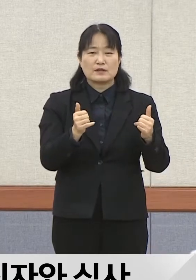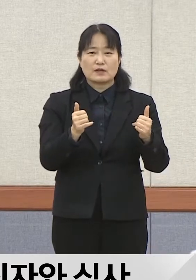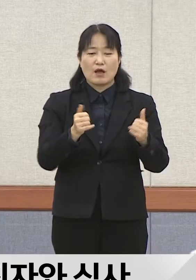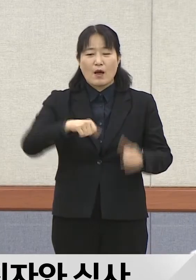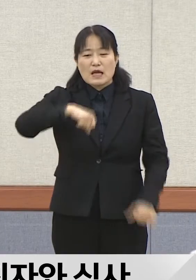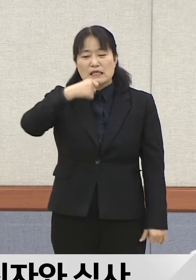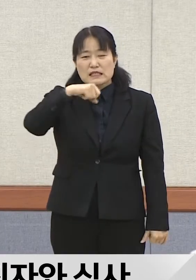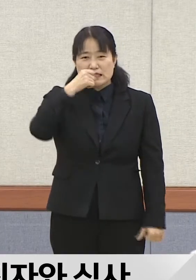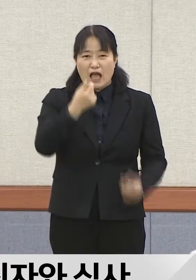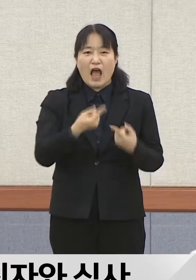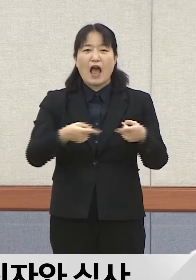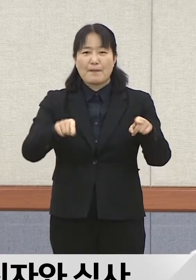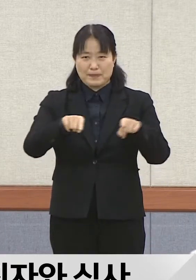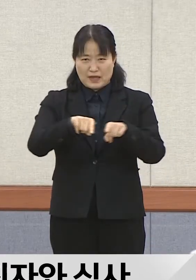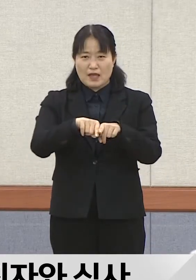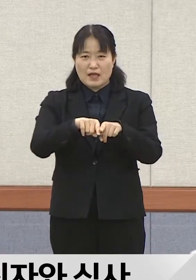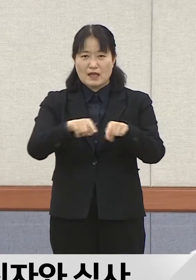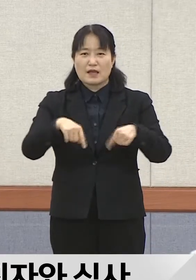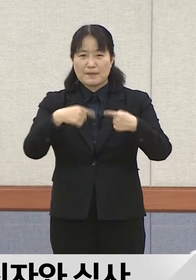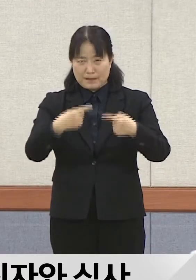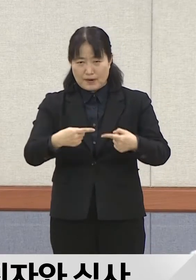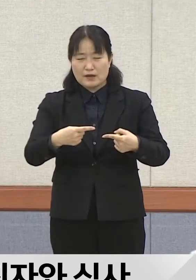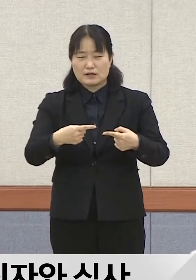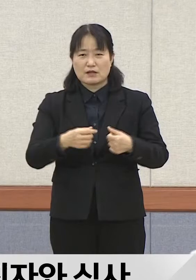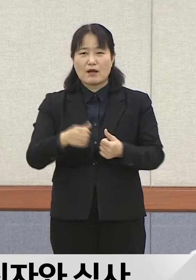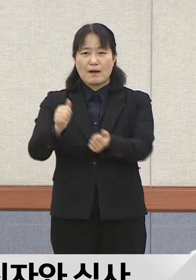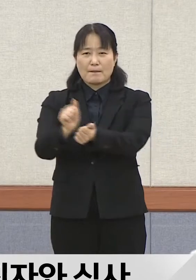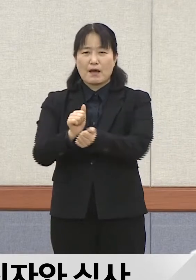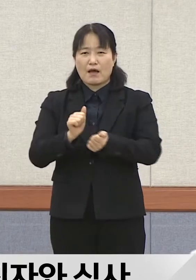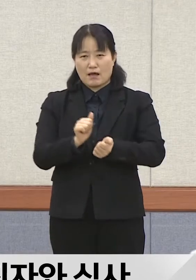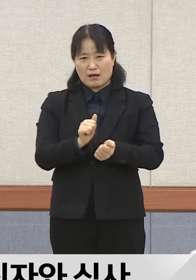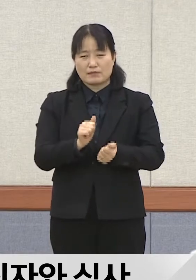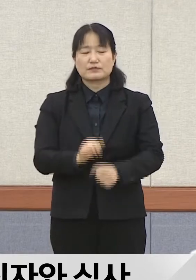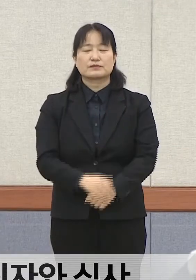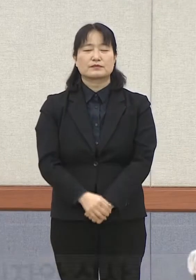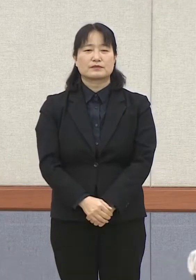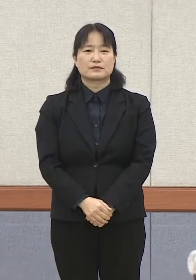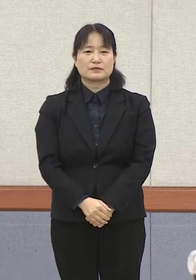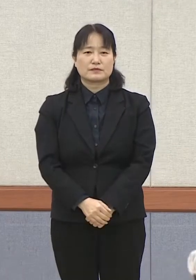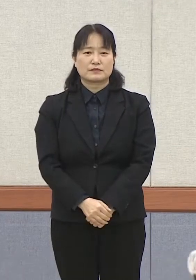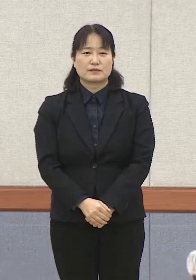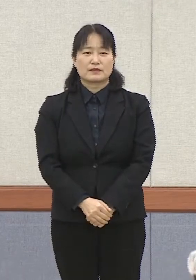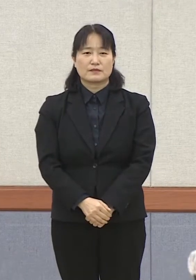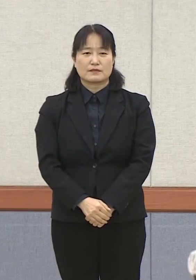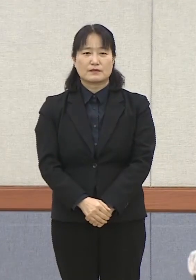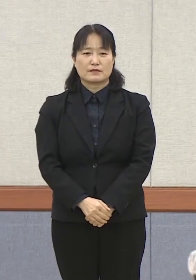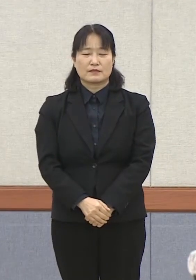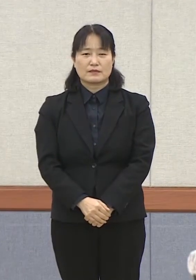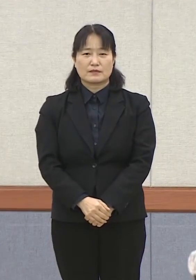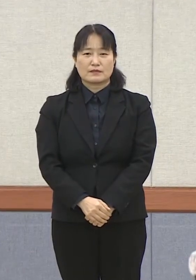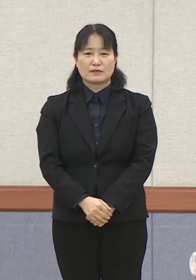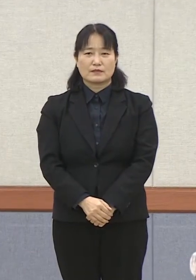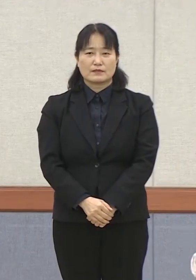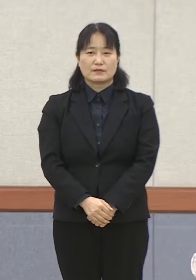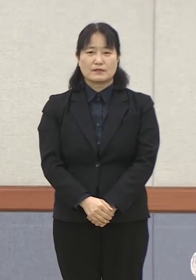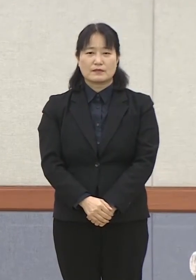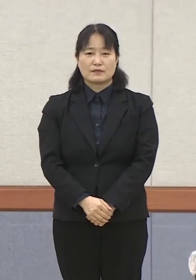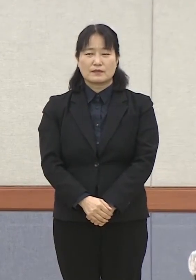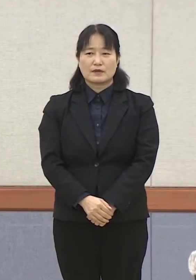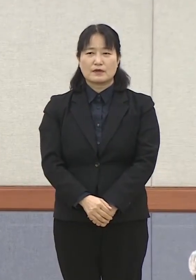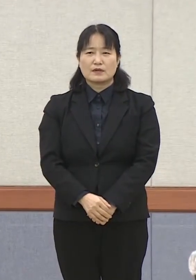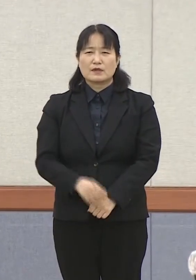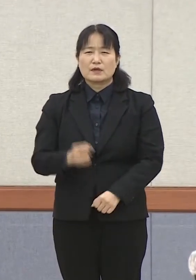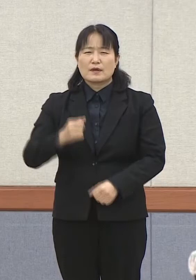식사를 한 것이 고감염 경로가 되겠습니다. 지금 조금